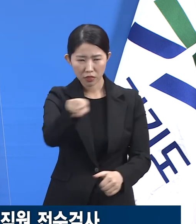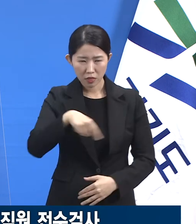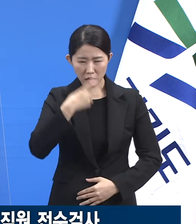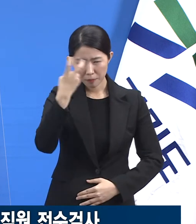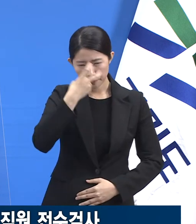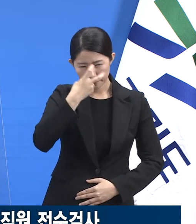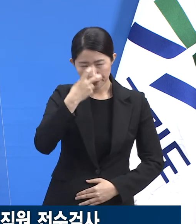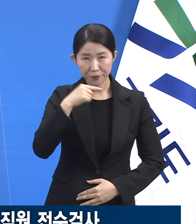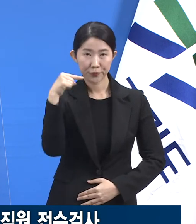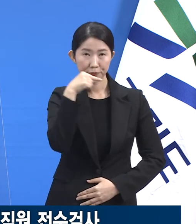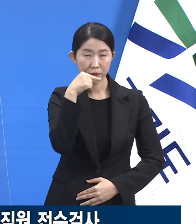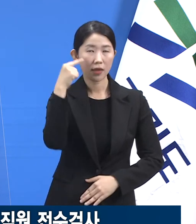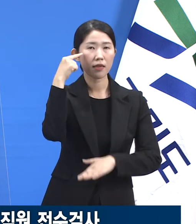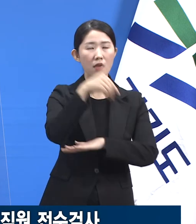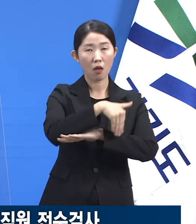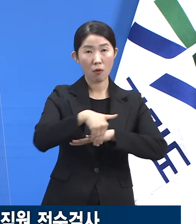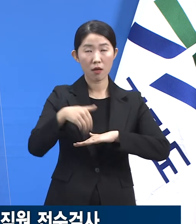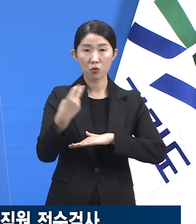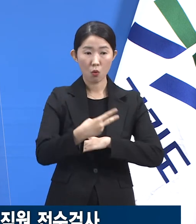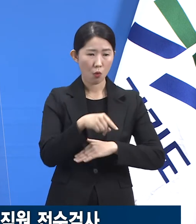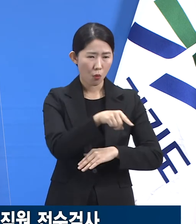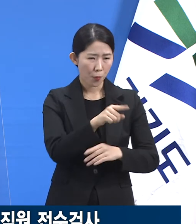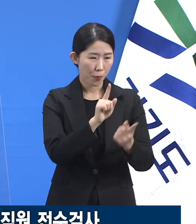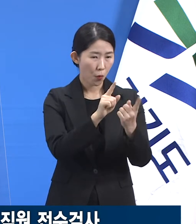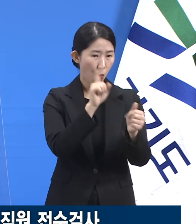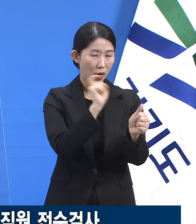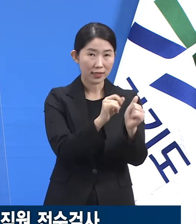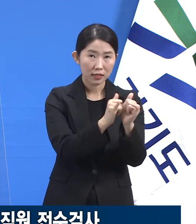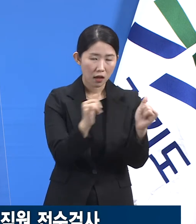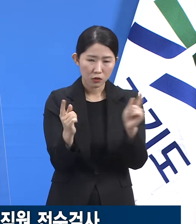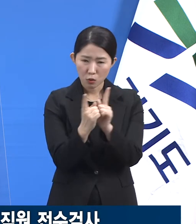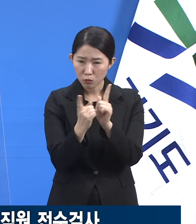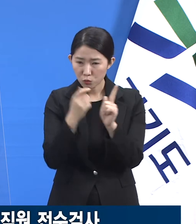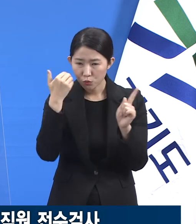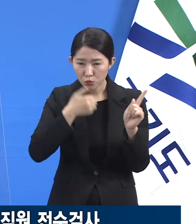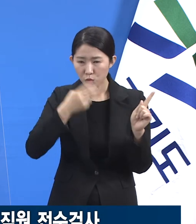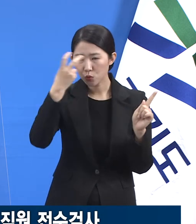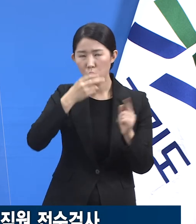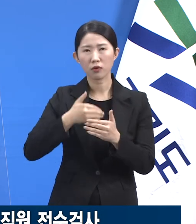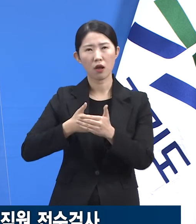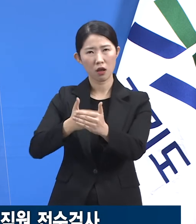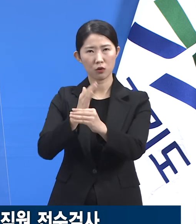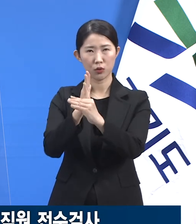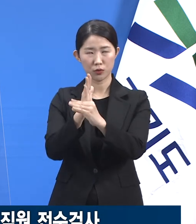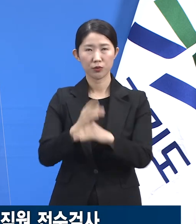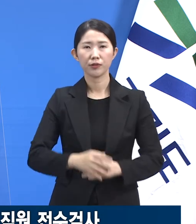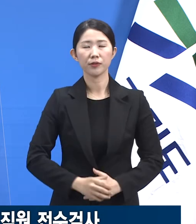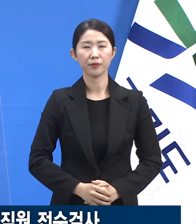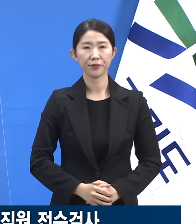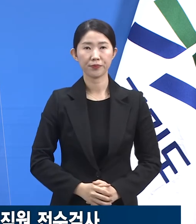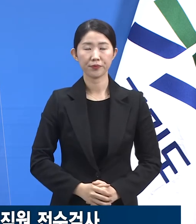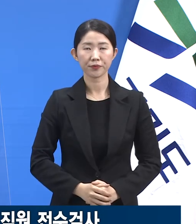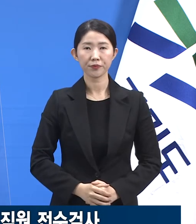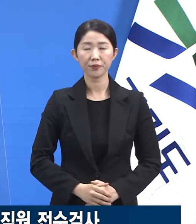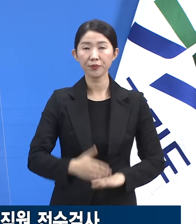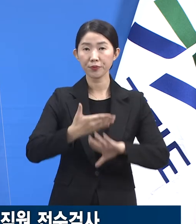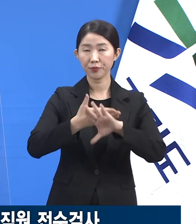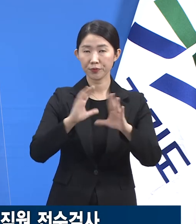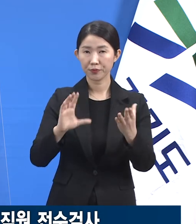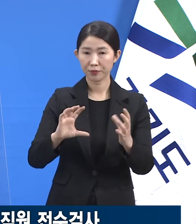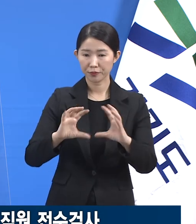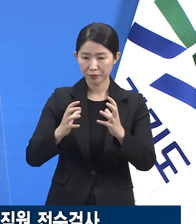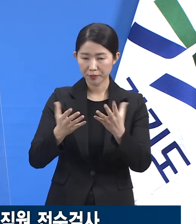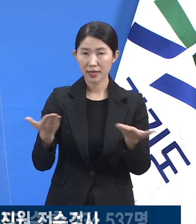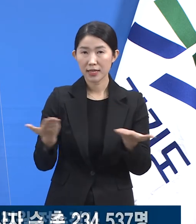확진자와 접촉한 사람들에 대해서 조사하고 있습니다. 외국인 노동자 대상